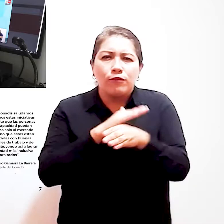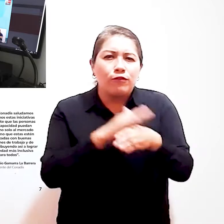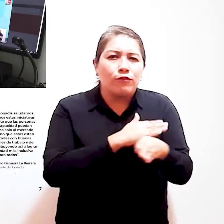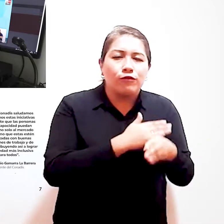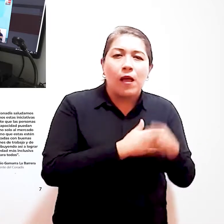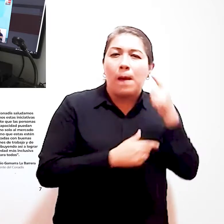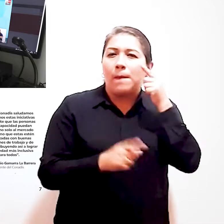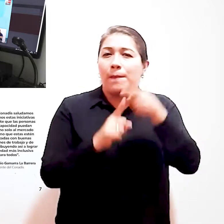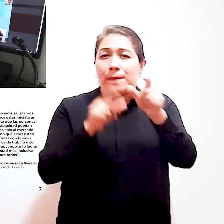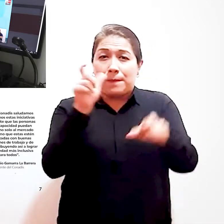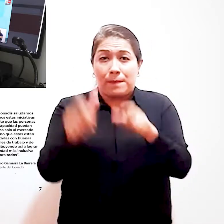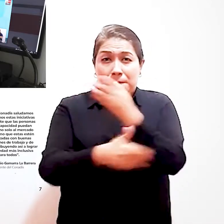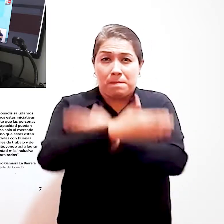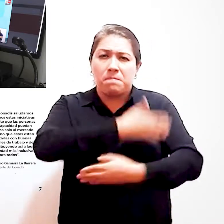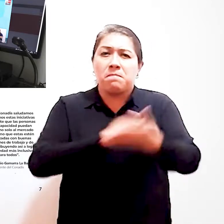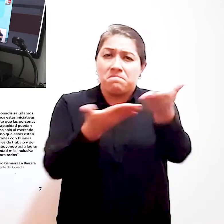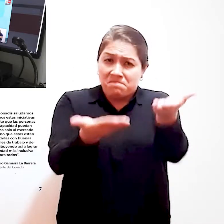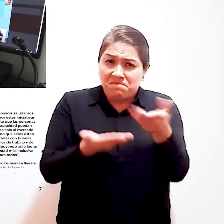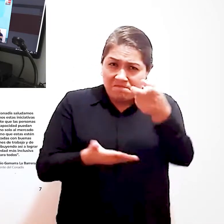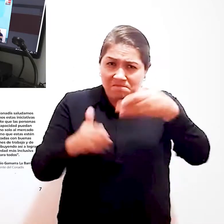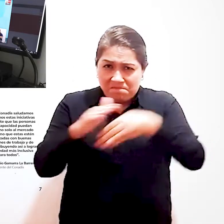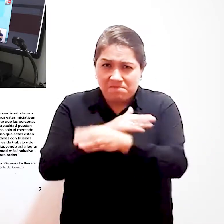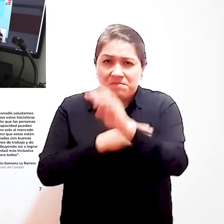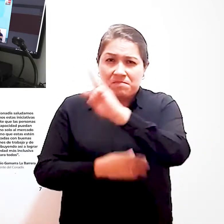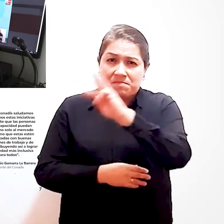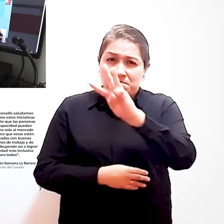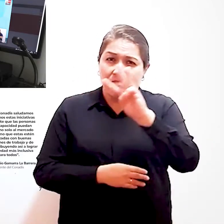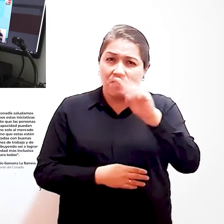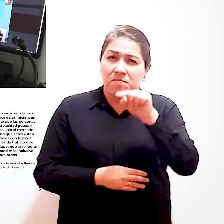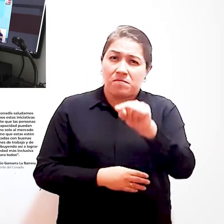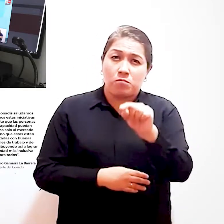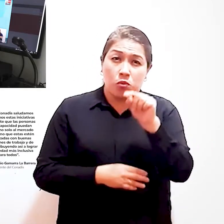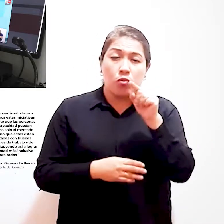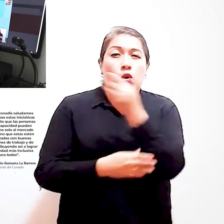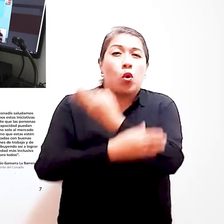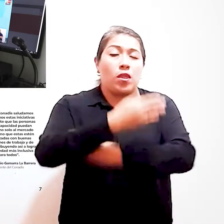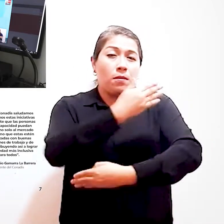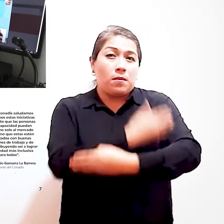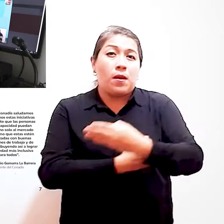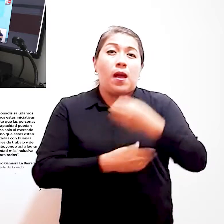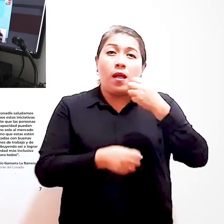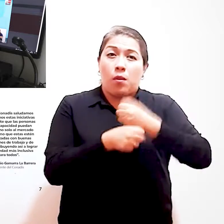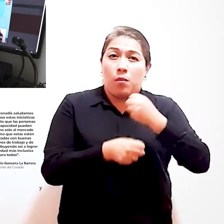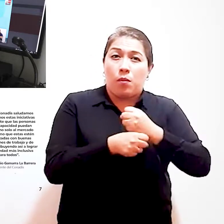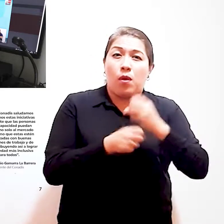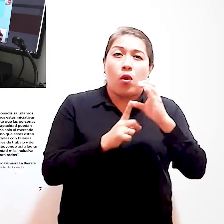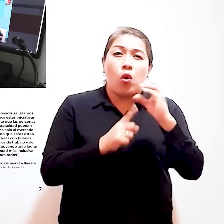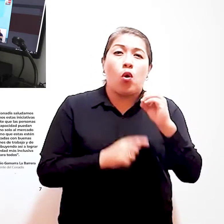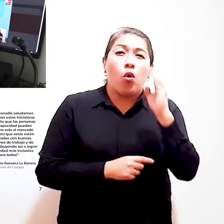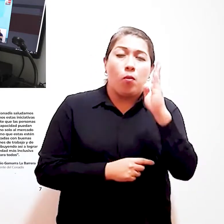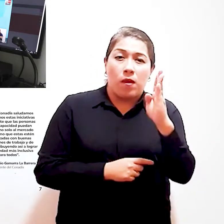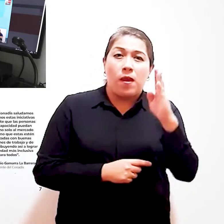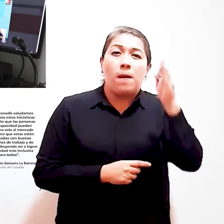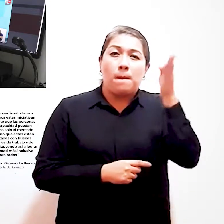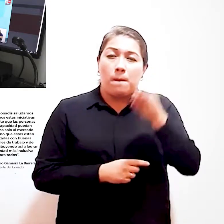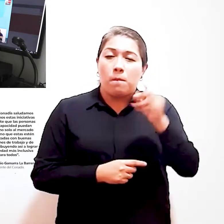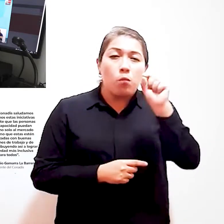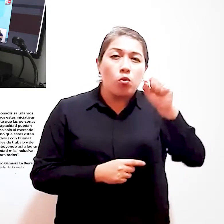acreditarse como una persona con discapacidad te invitamos a visitar la web www.discapacidad.trabajo